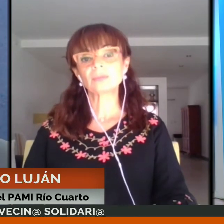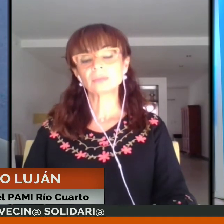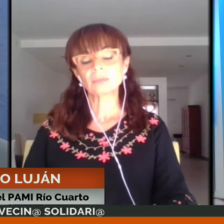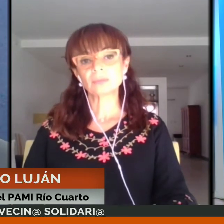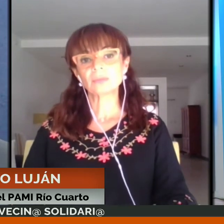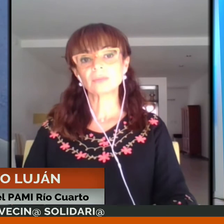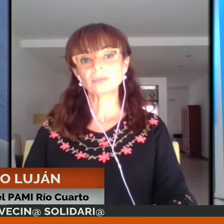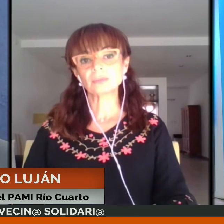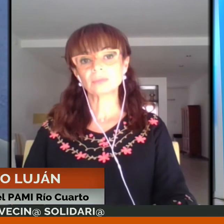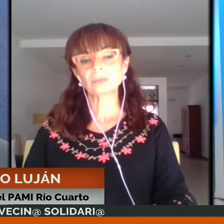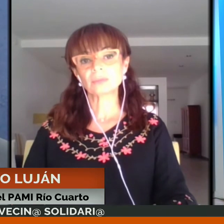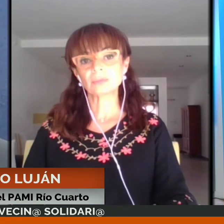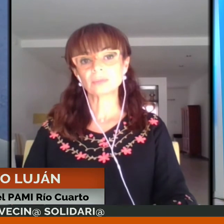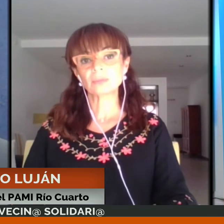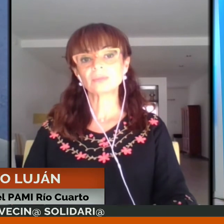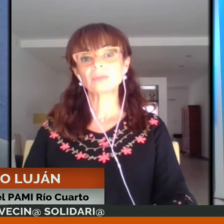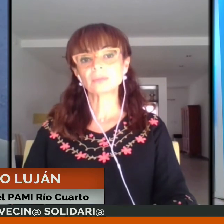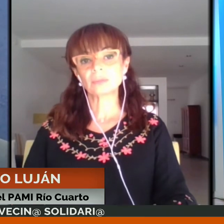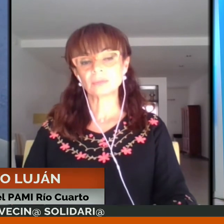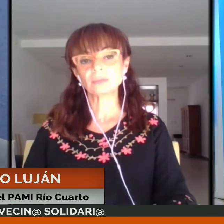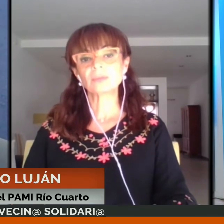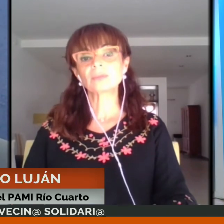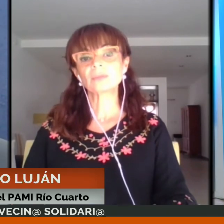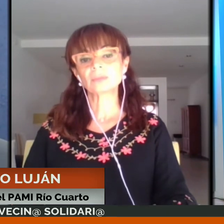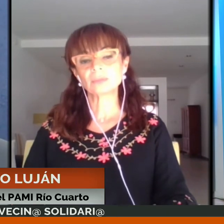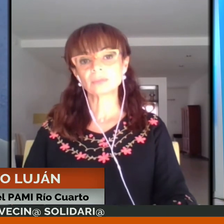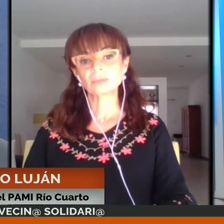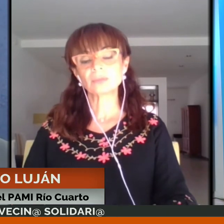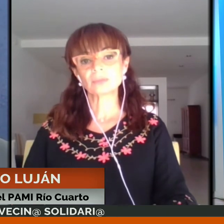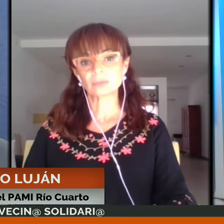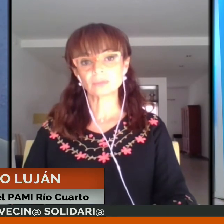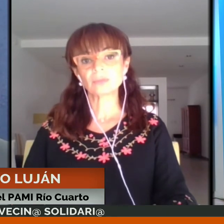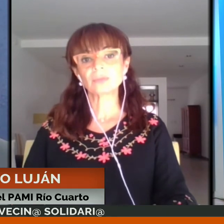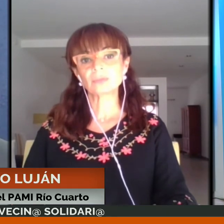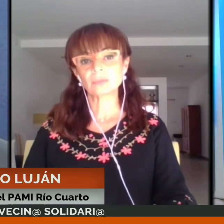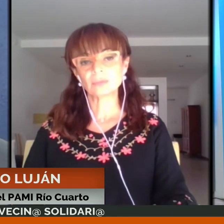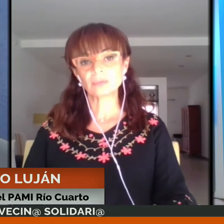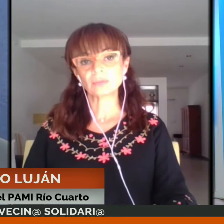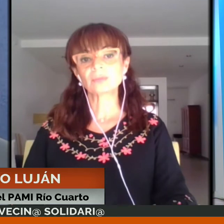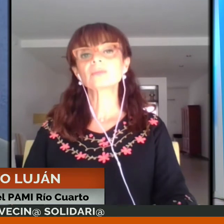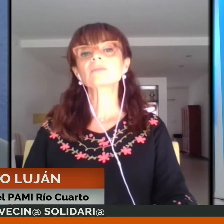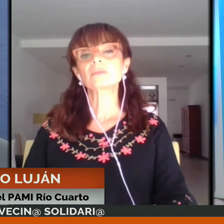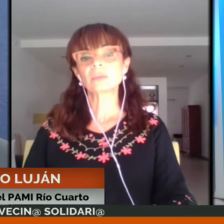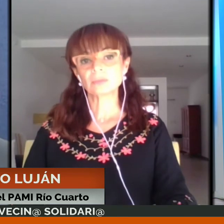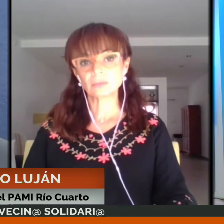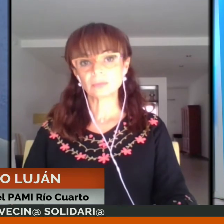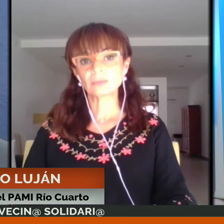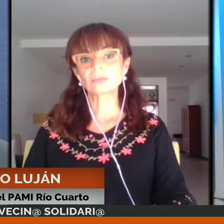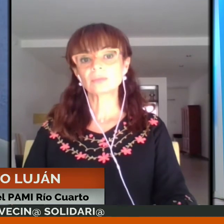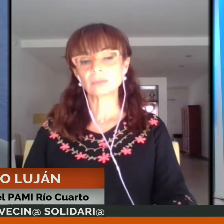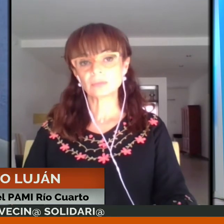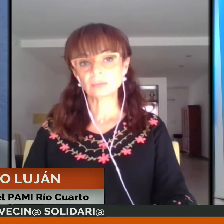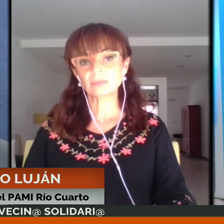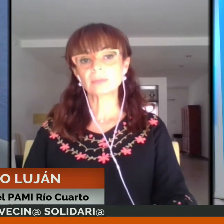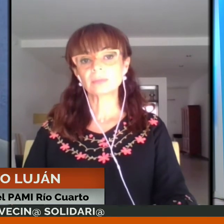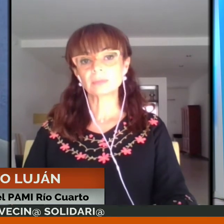beneficiario va a conocer de antemano quién va a ser su voluntario y cada voluntario va a estar debidamente identificado, más todo un trabajo, obviamente, que va a ser